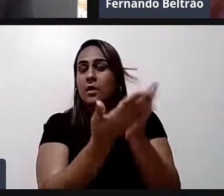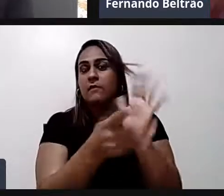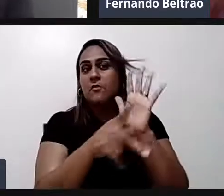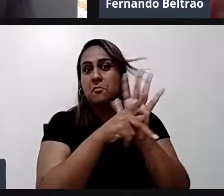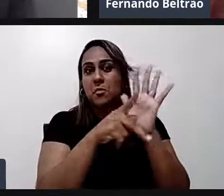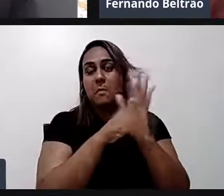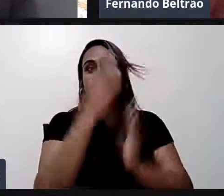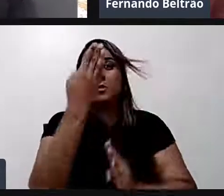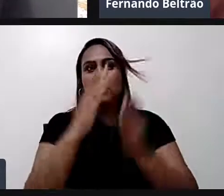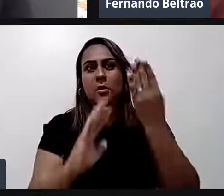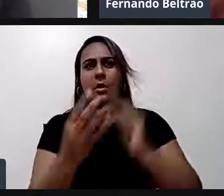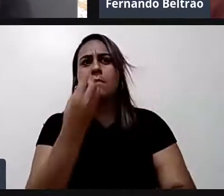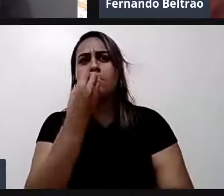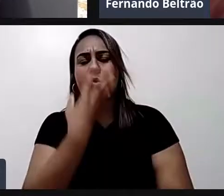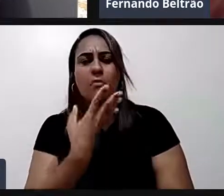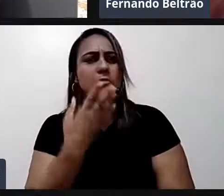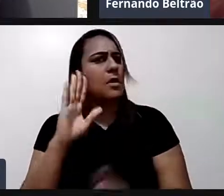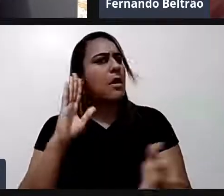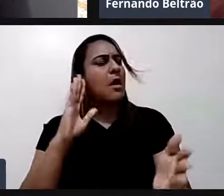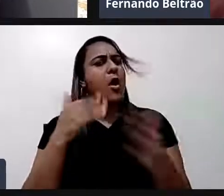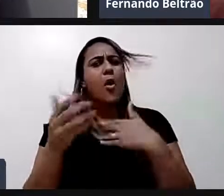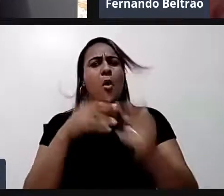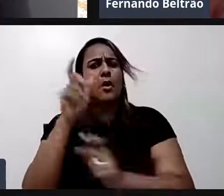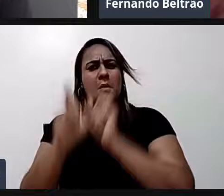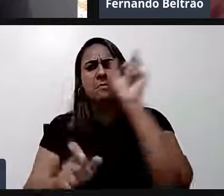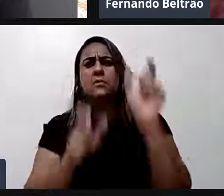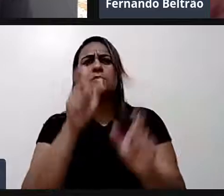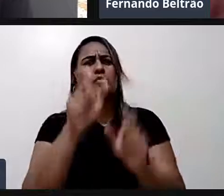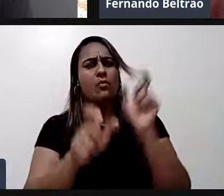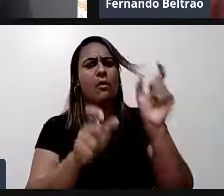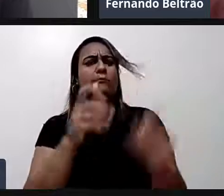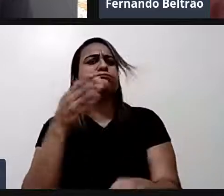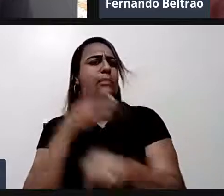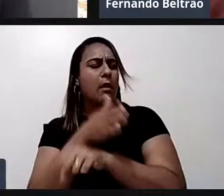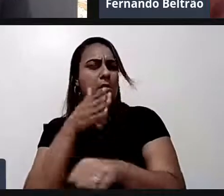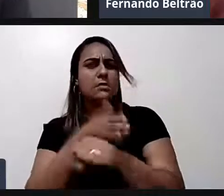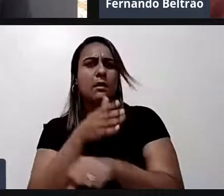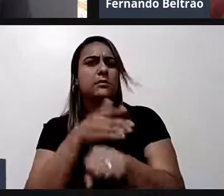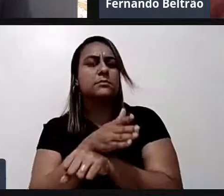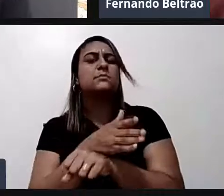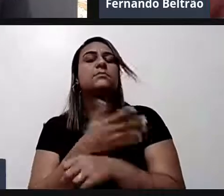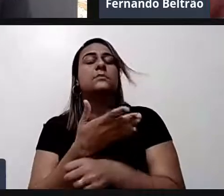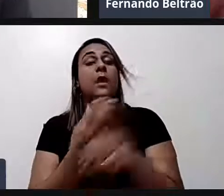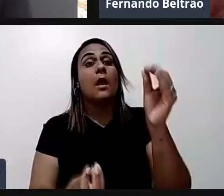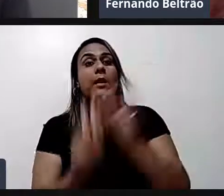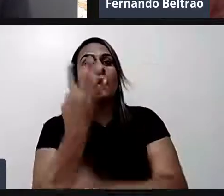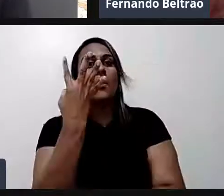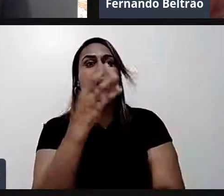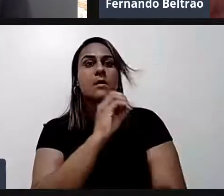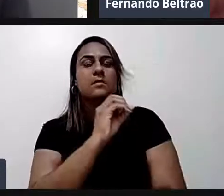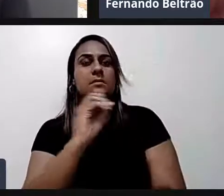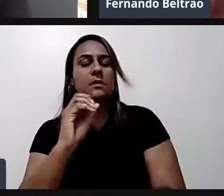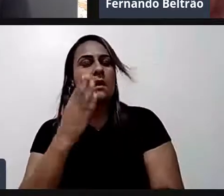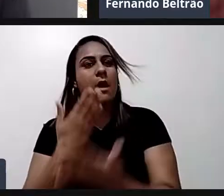pessoa consegue acesso fácil. E montei 400 aulas. E fiz. Bem devagarzinho. As aulas são aulas.